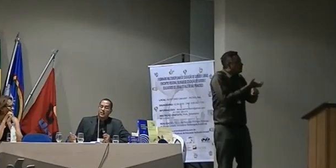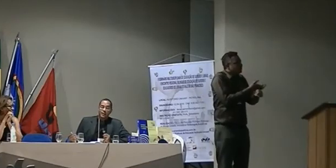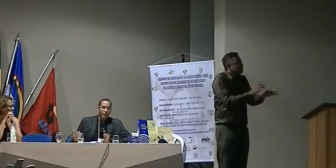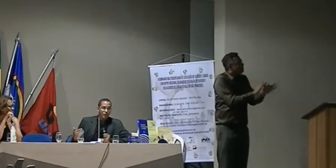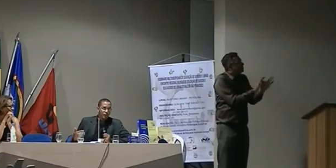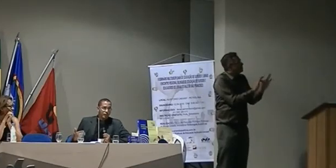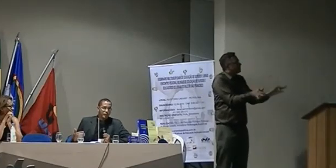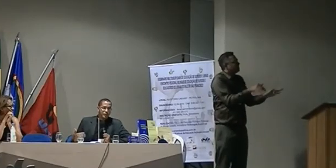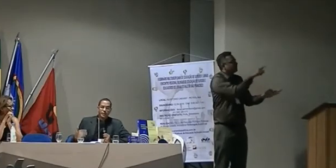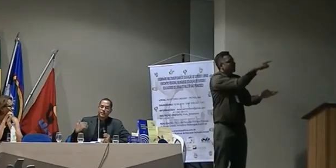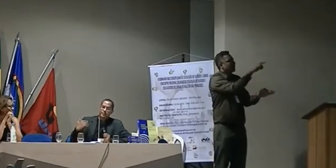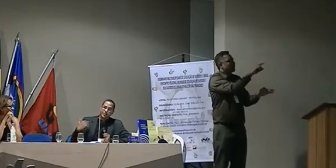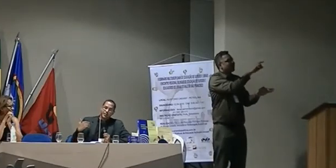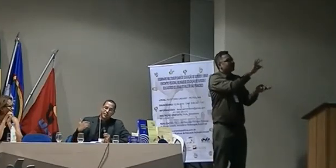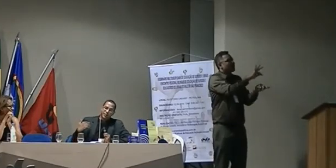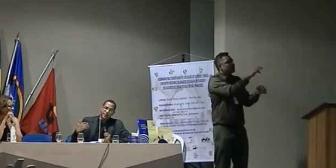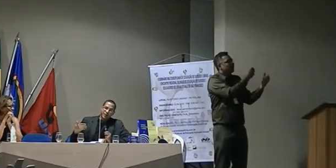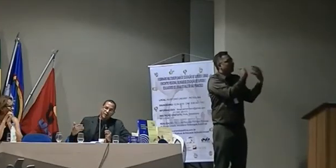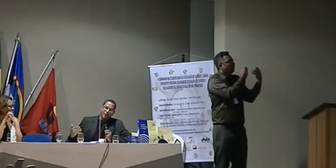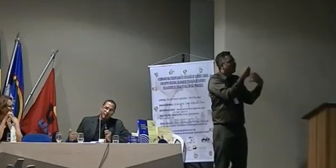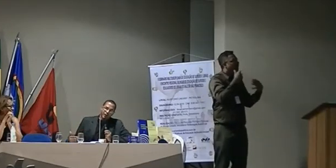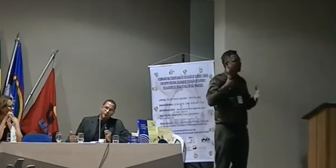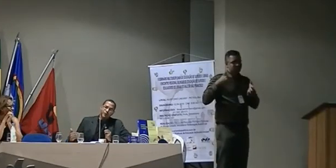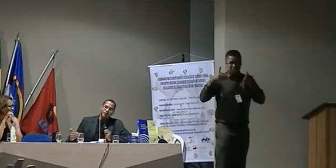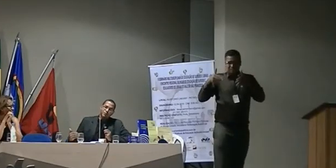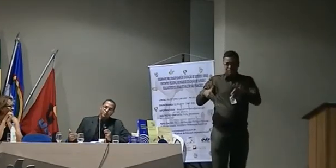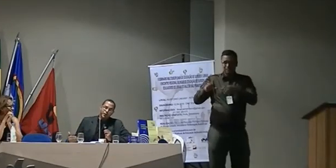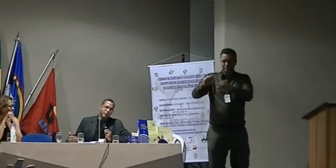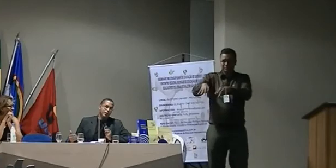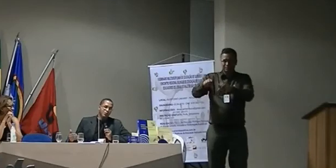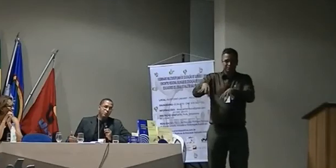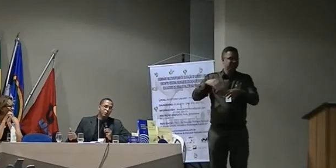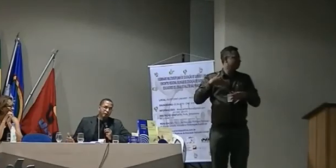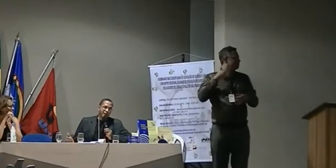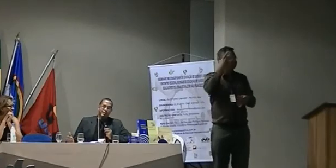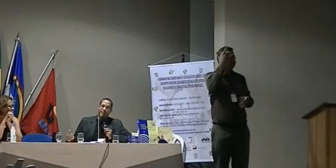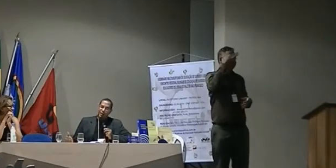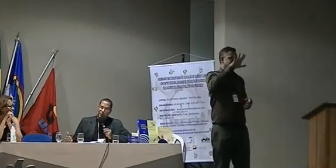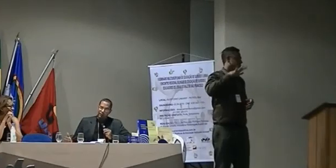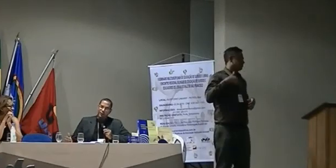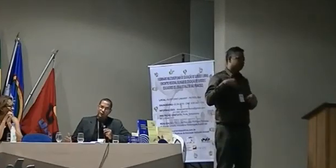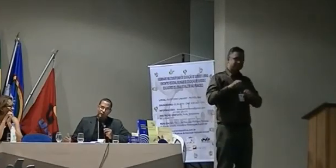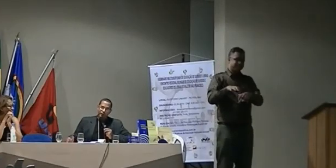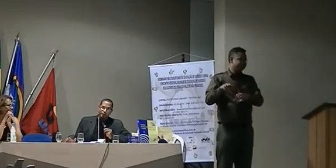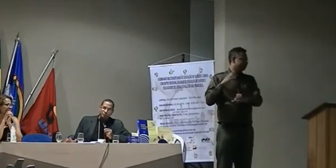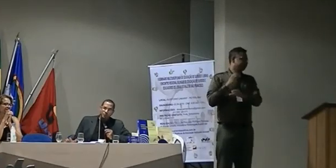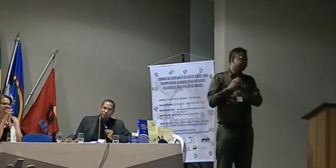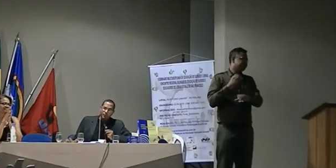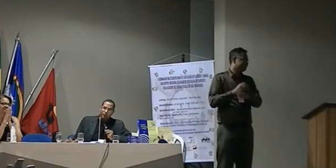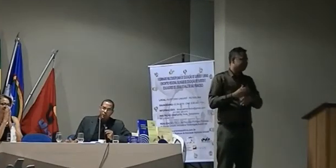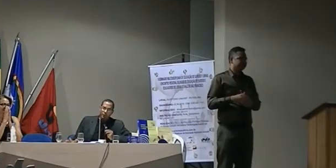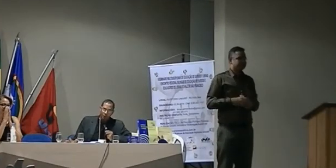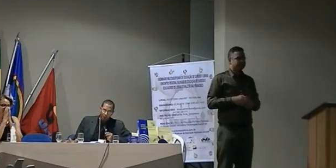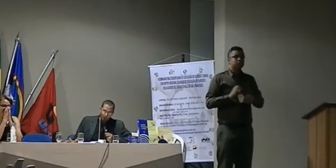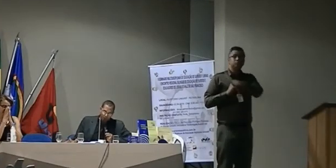eu vou fazer o que digo a vocês não perco nenhuma oportunidade em aprender a alunos com deficiência então os